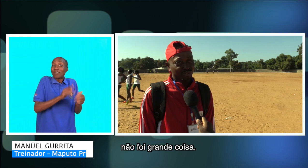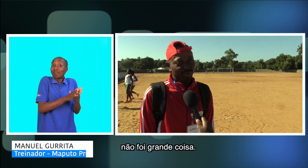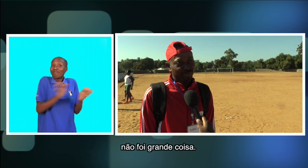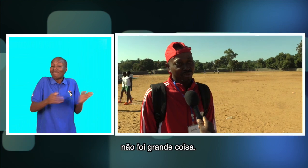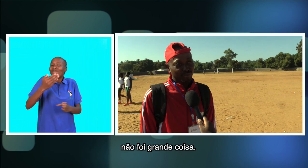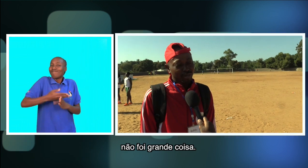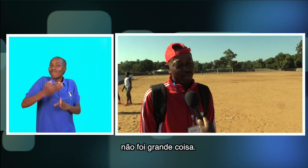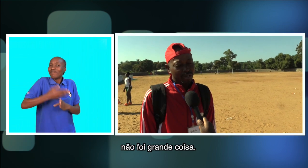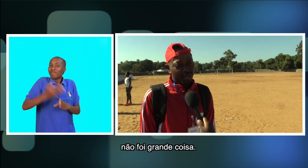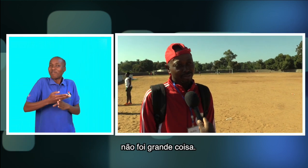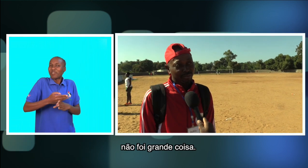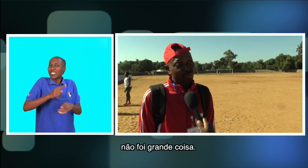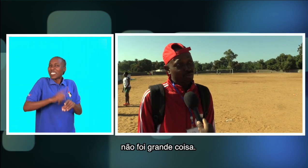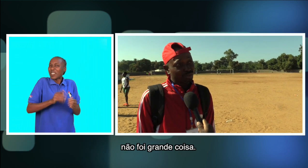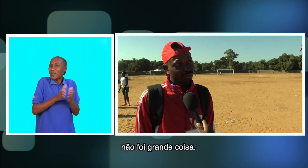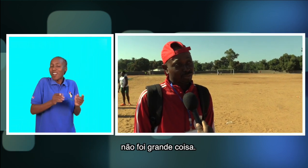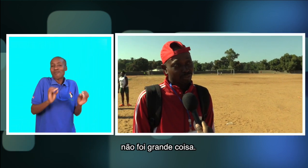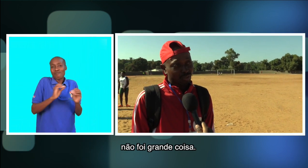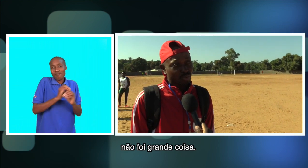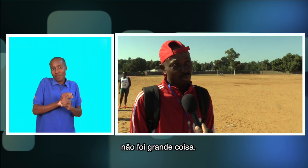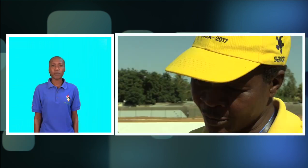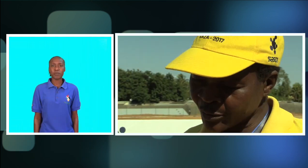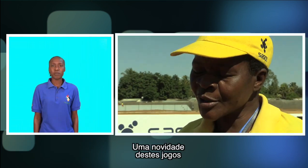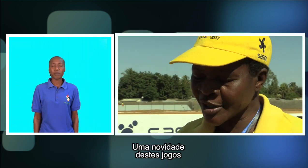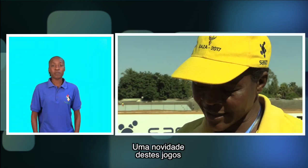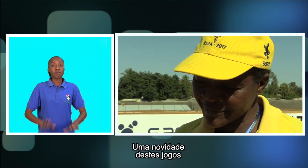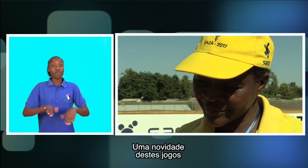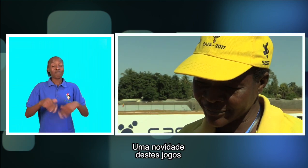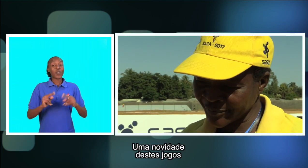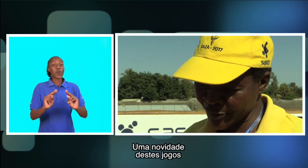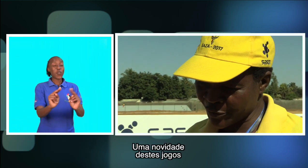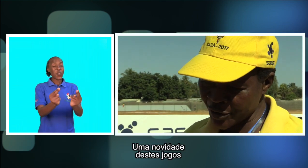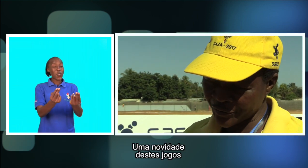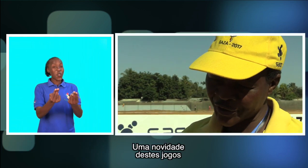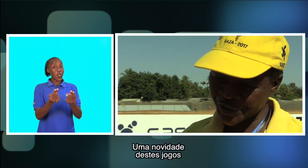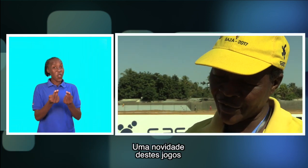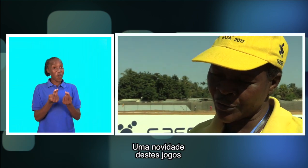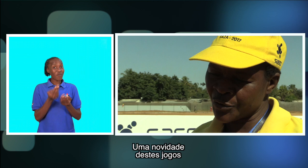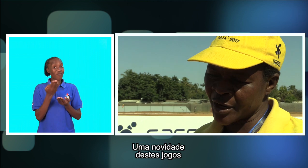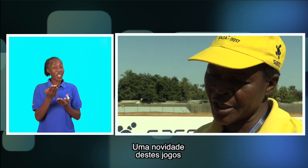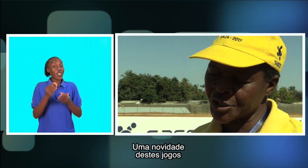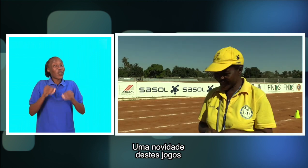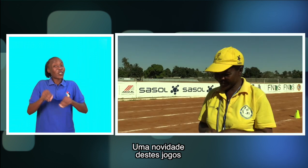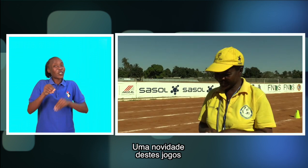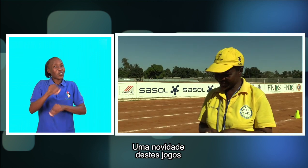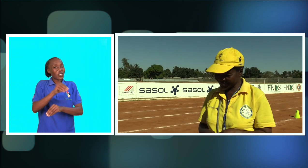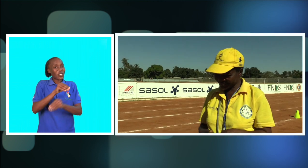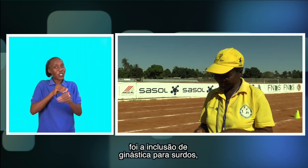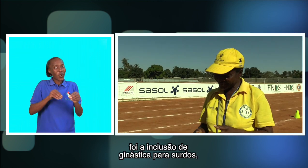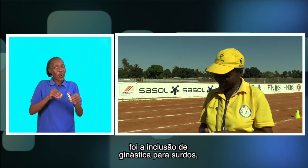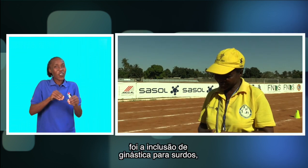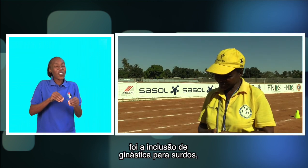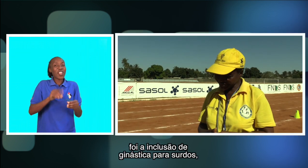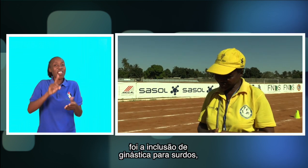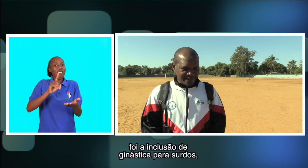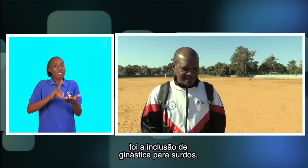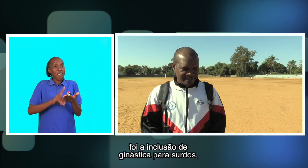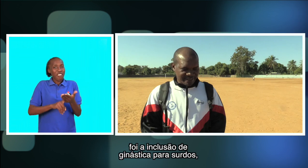tivemos também não foi lá muito grande coisa. Uma novidade destes jogos foi a inclusão